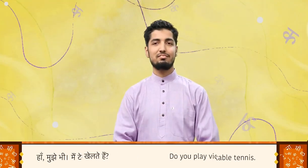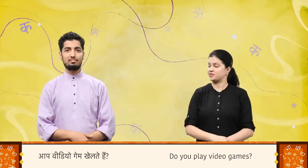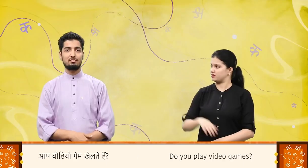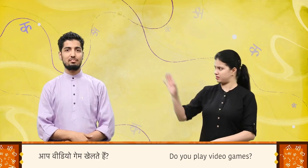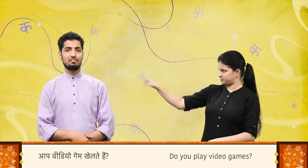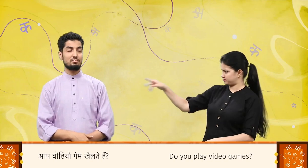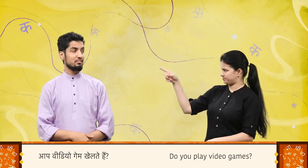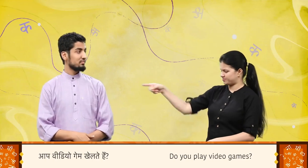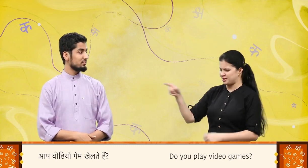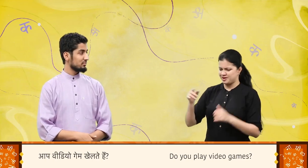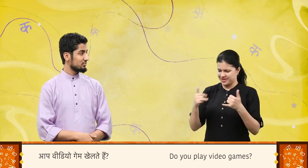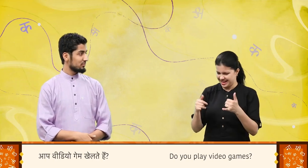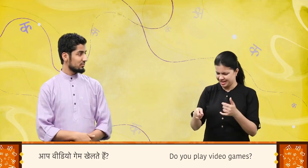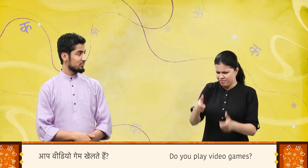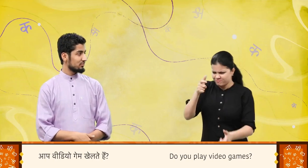आप वीडियो गेम खेलते हैं?